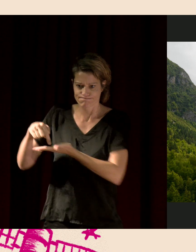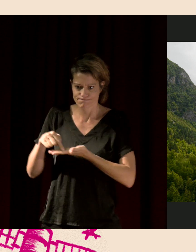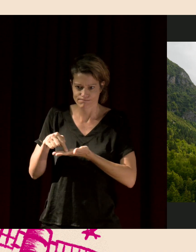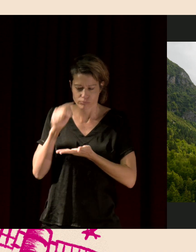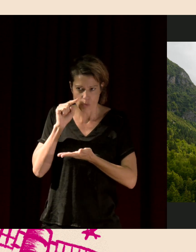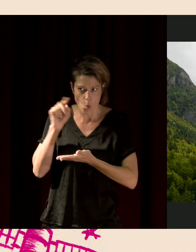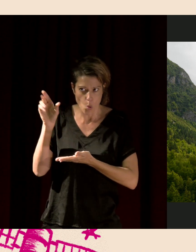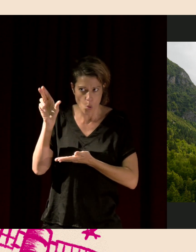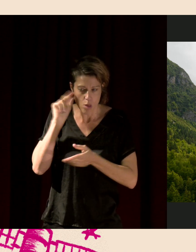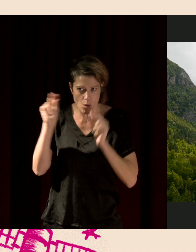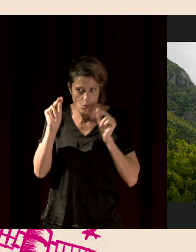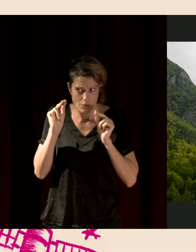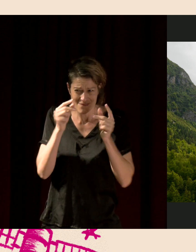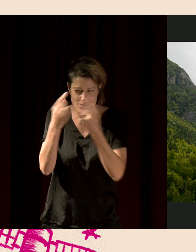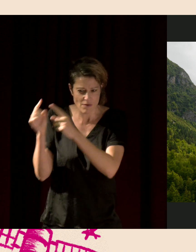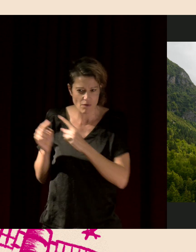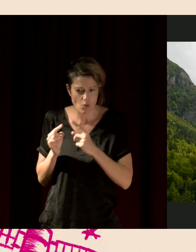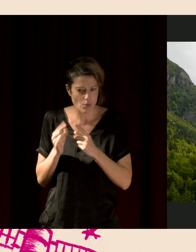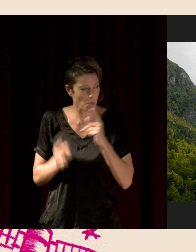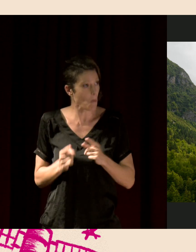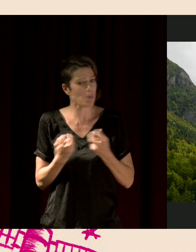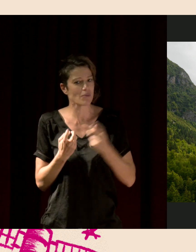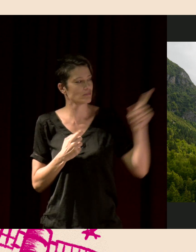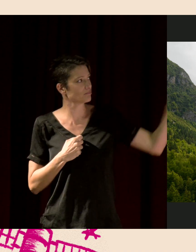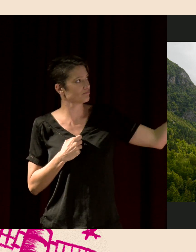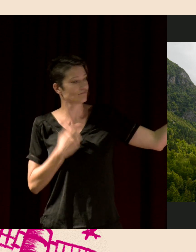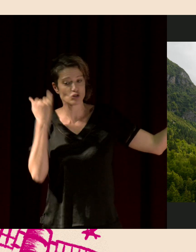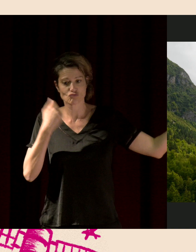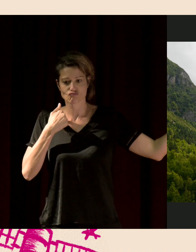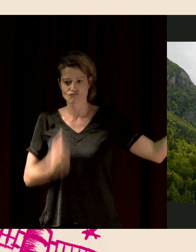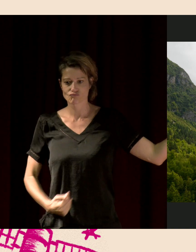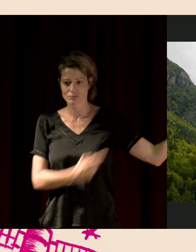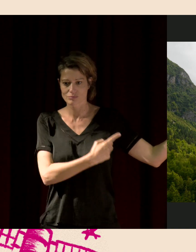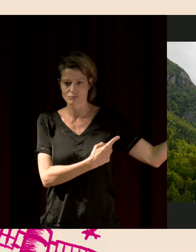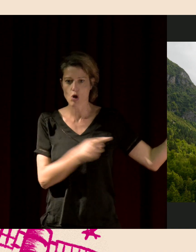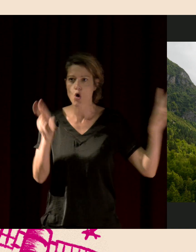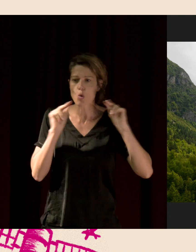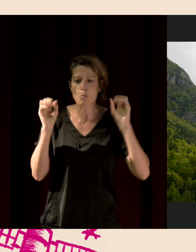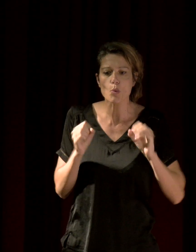me positionne là, à votre avis, qu'est-ce qu'on peut entendre ? Des oiseaux, oui.